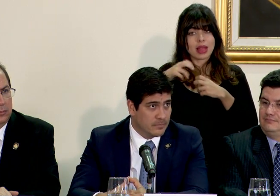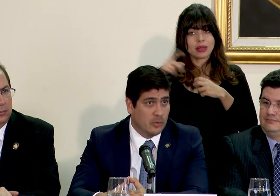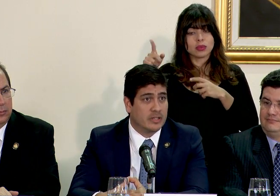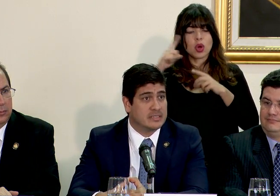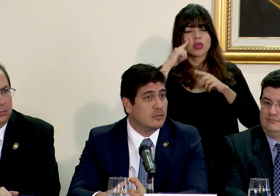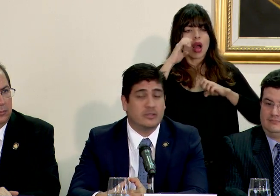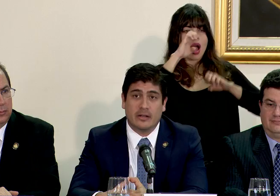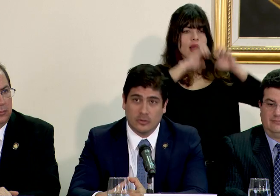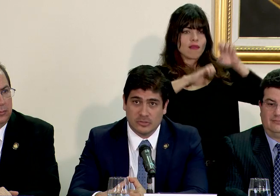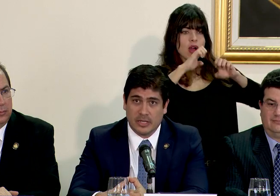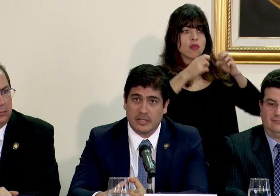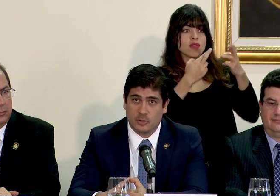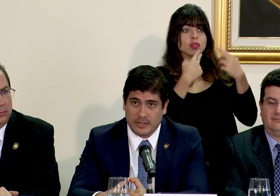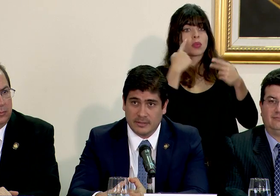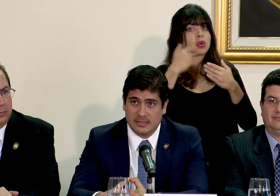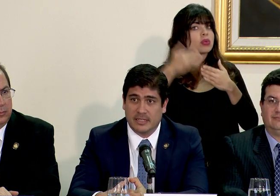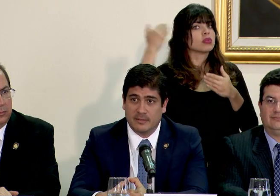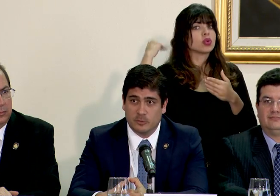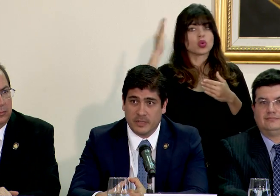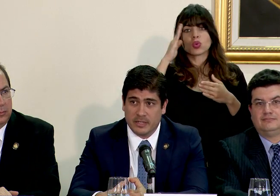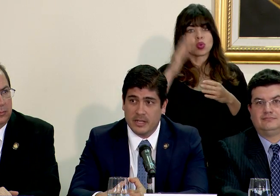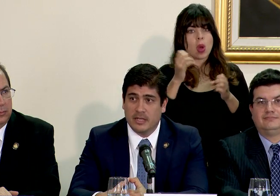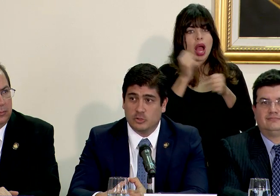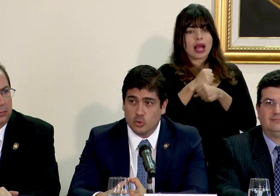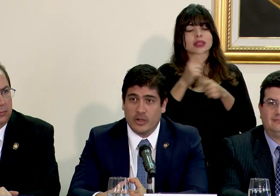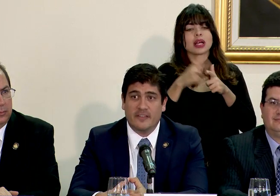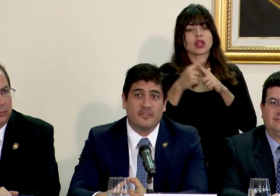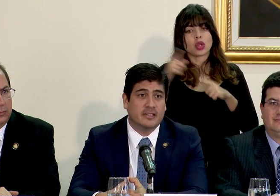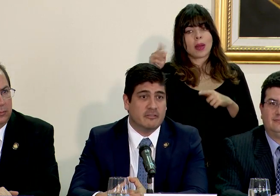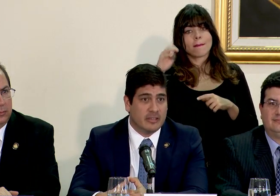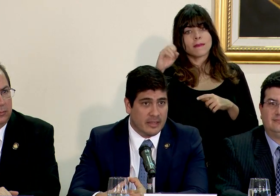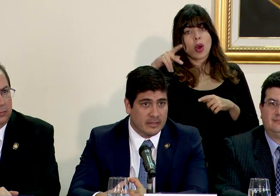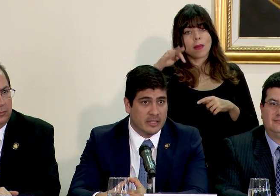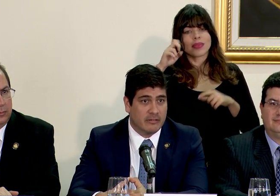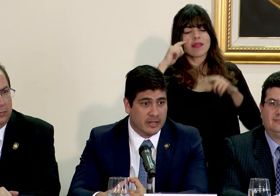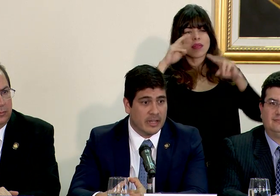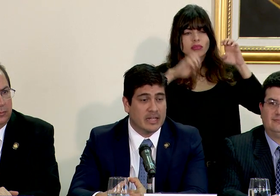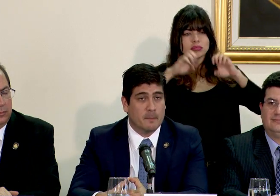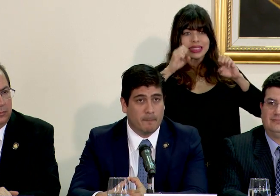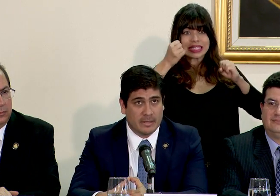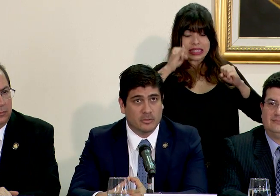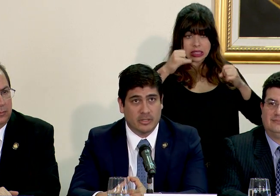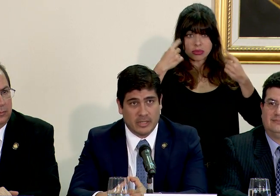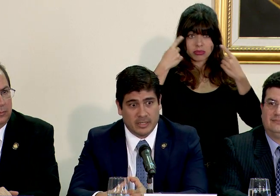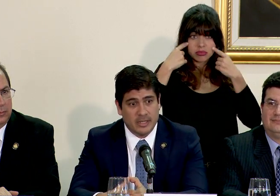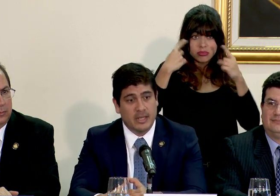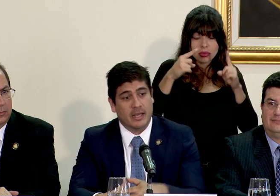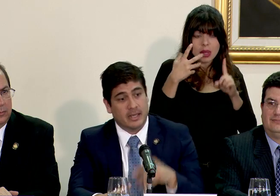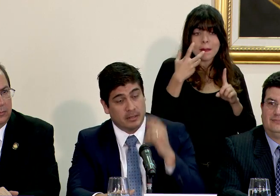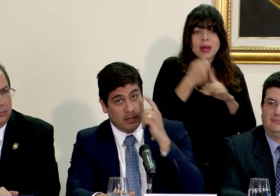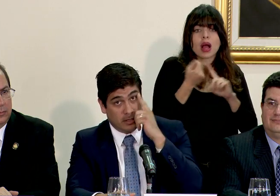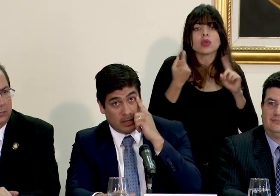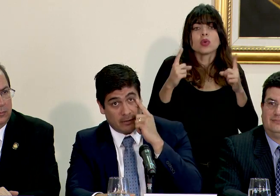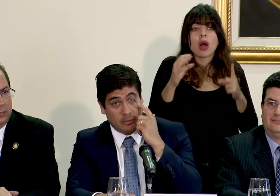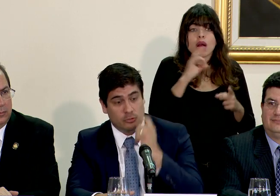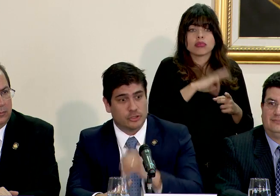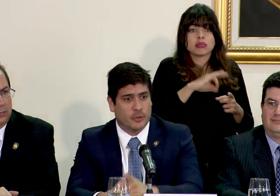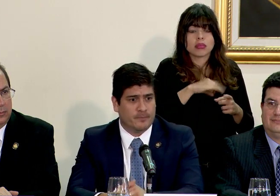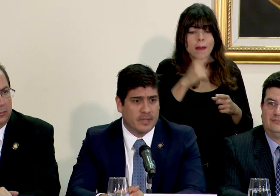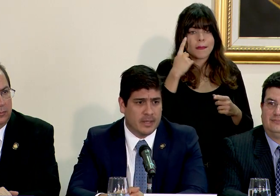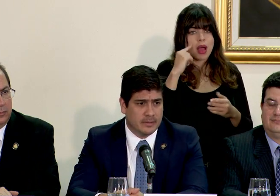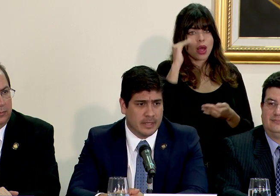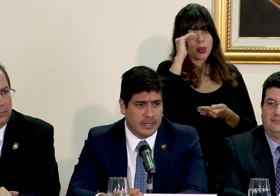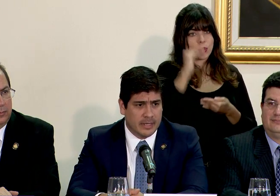medida, dado que es algo que no se ha hecho antes y queremos ver su efectividad y ver el impacto que tiene en la